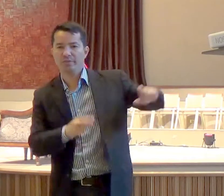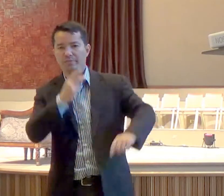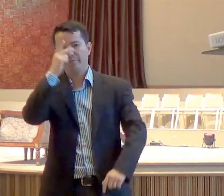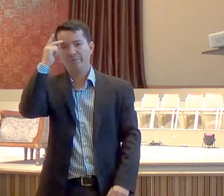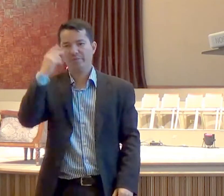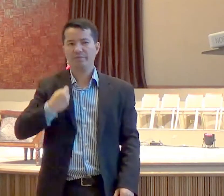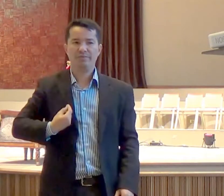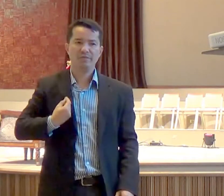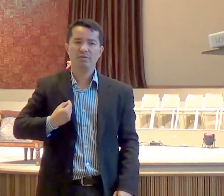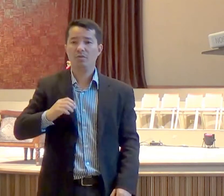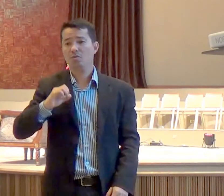você pode escolher,